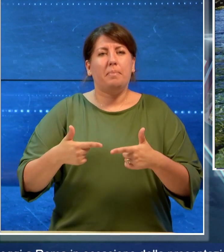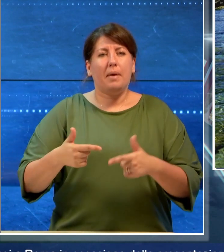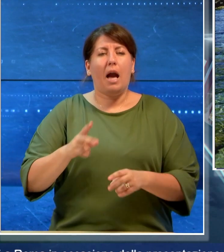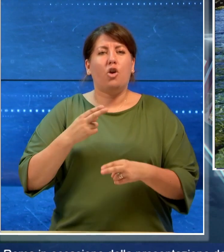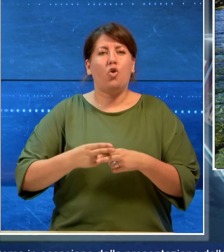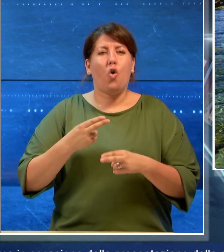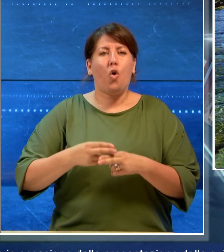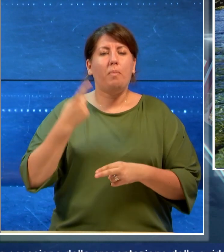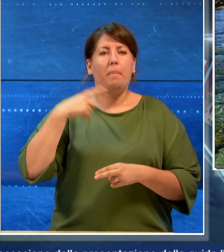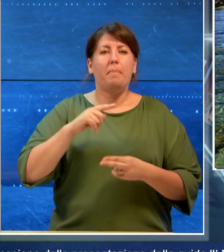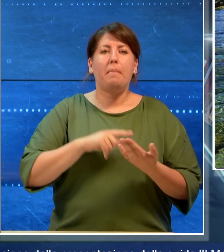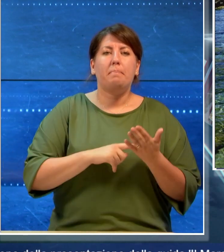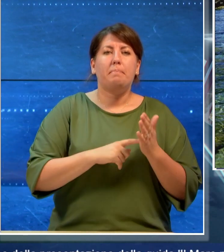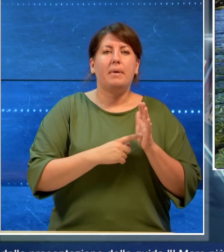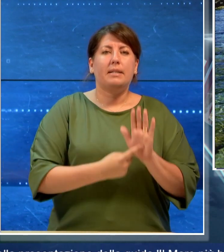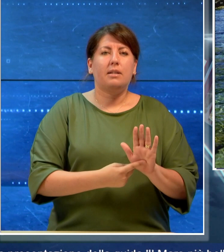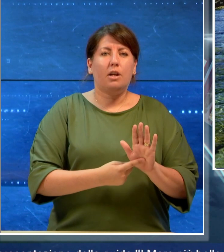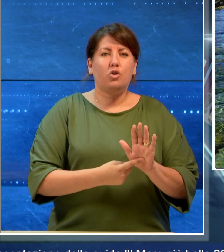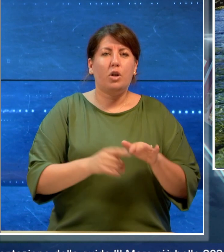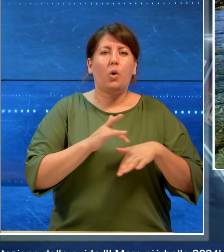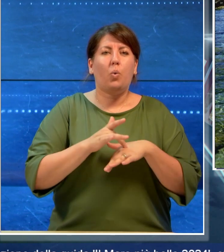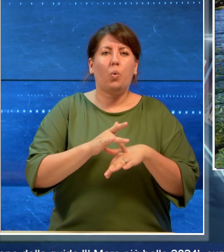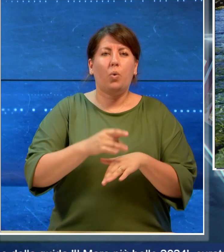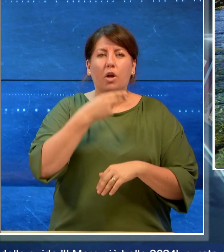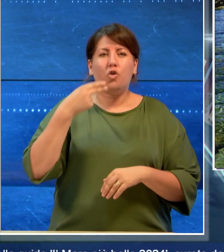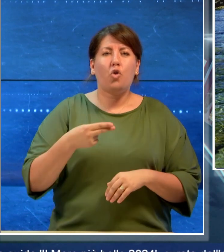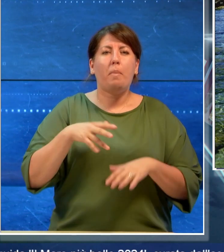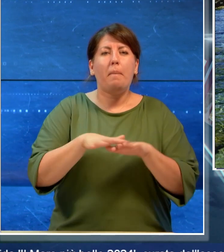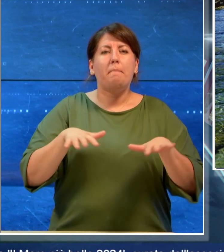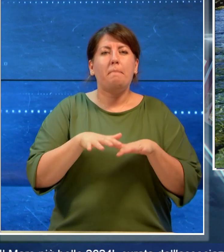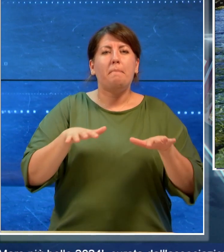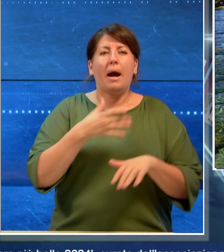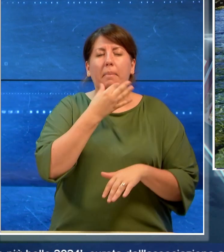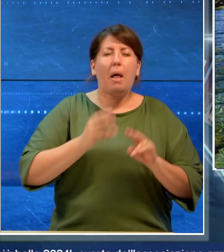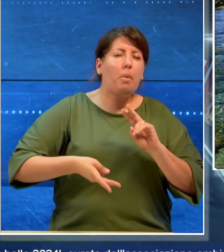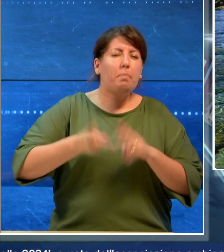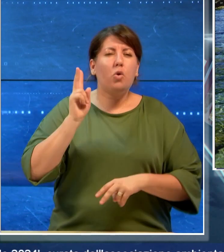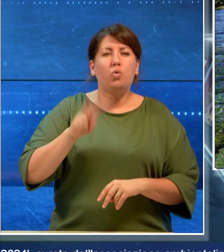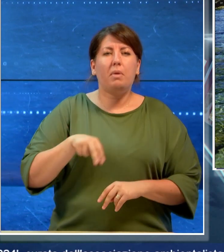della presentazione della guida Il mare più bello 2024.